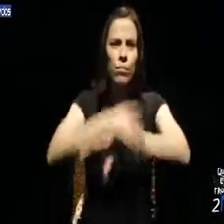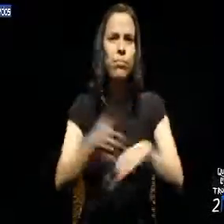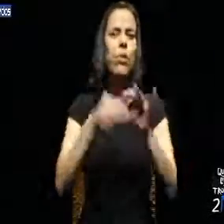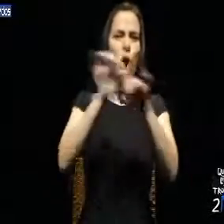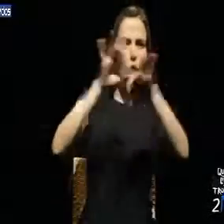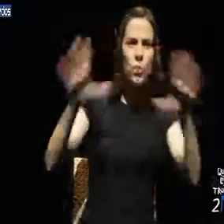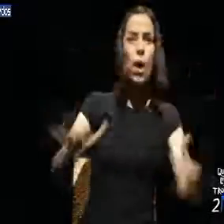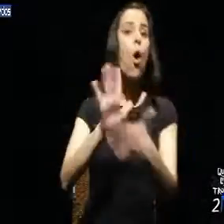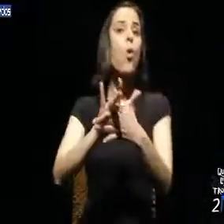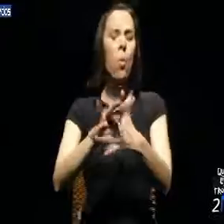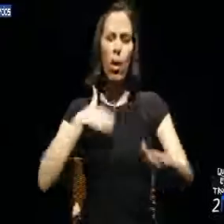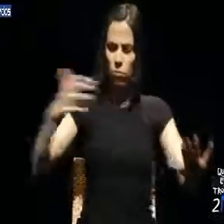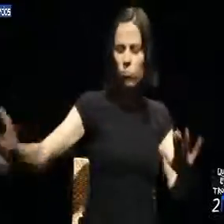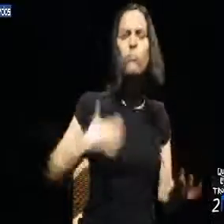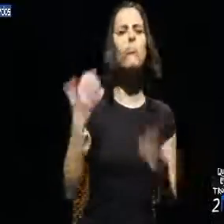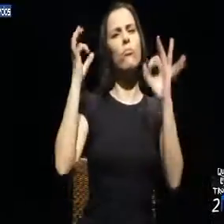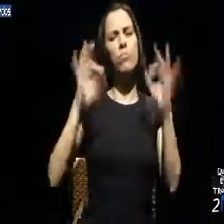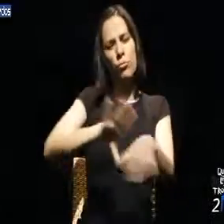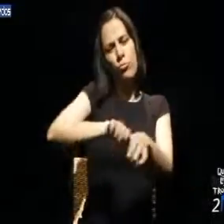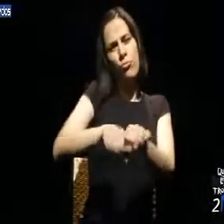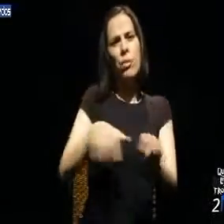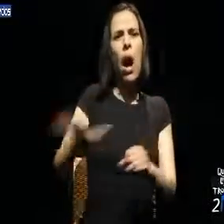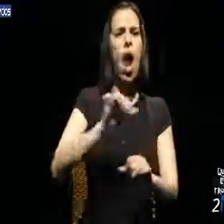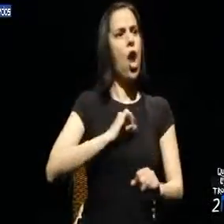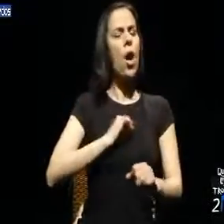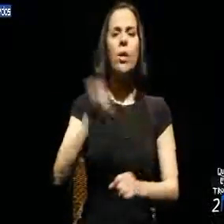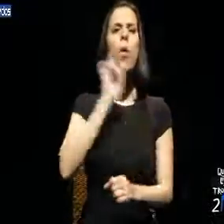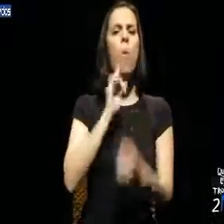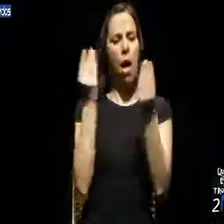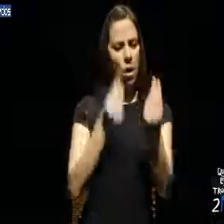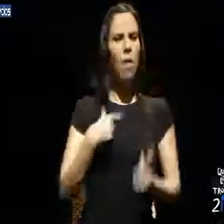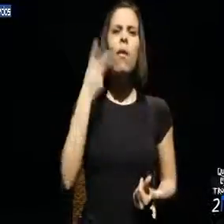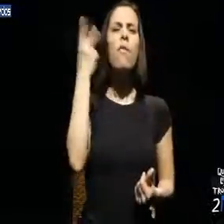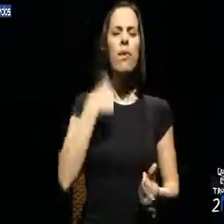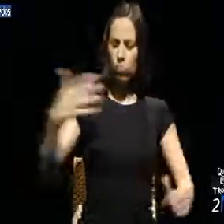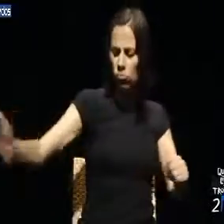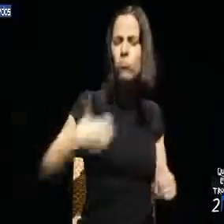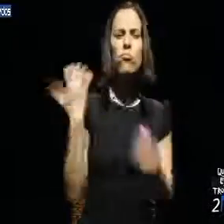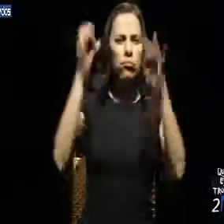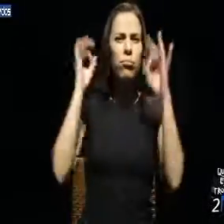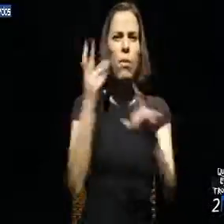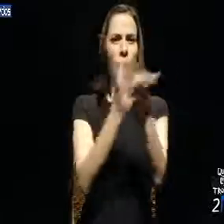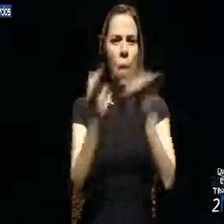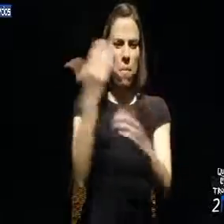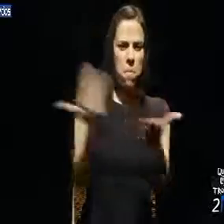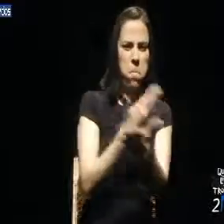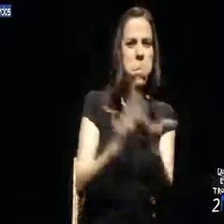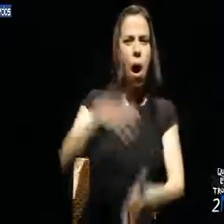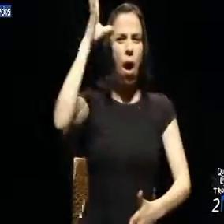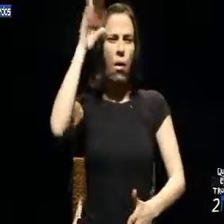correios. Indignamos-nos com a degradação diária da nossa qualidade de vida. Indignamos-nos com os aumentos do pão e do leite, da água, da